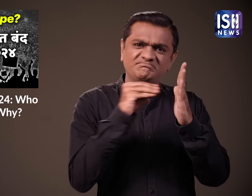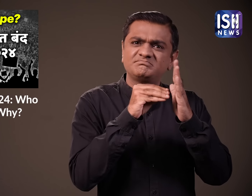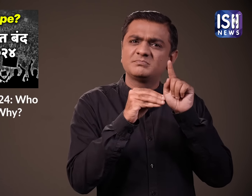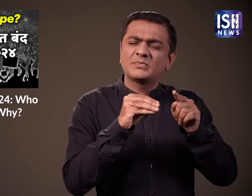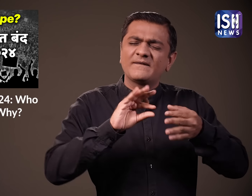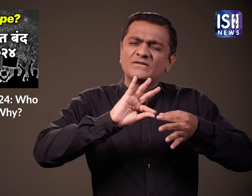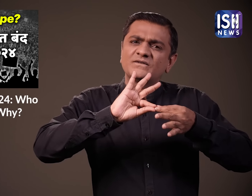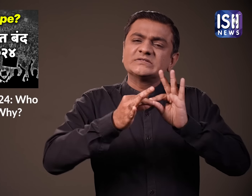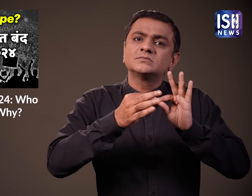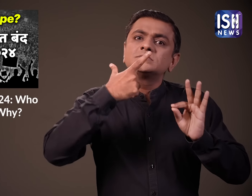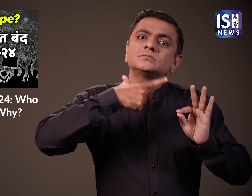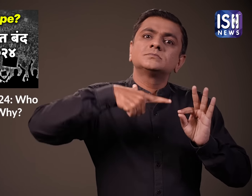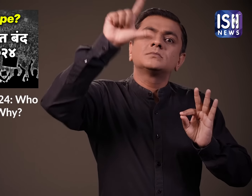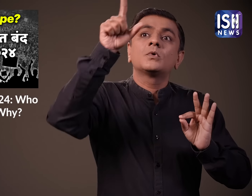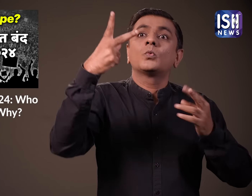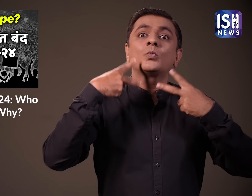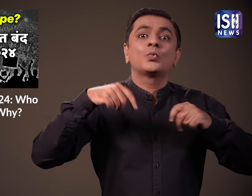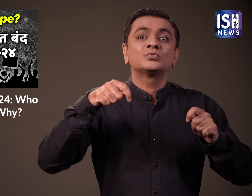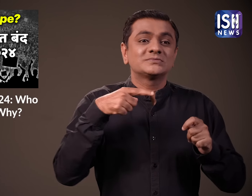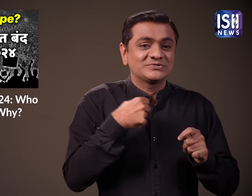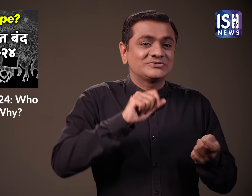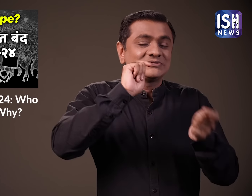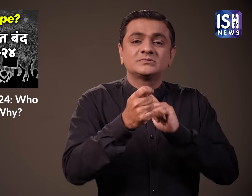जो न्याएक शाषन से शुरक्षित हो